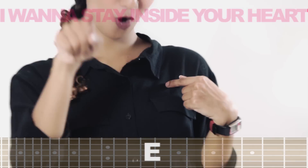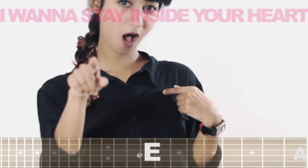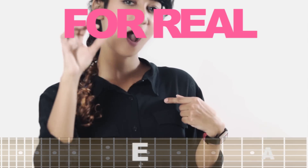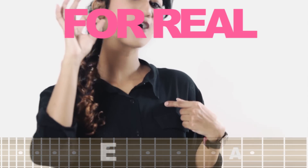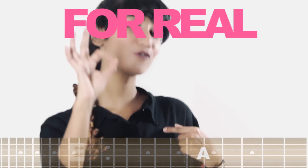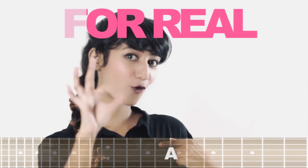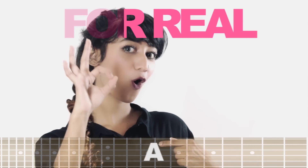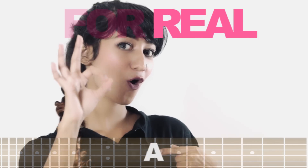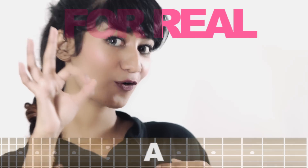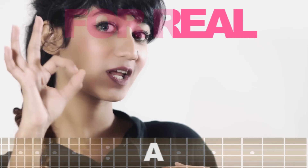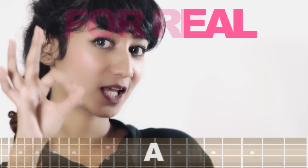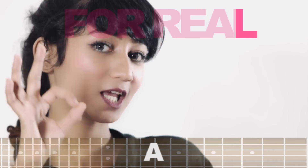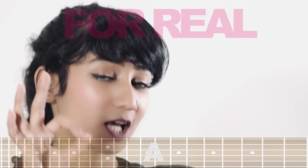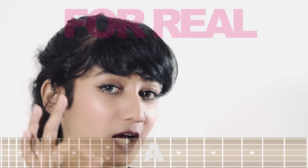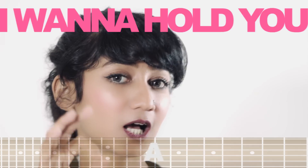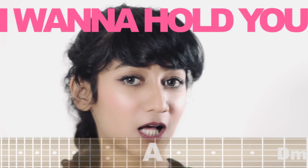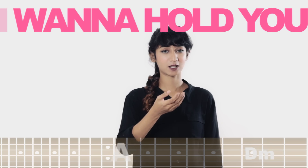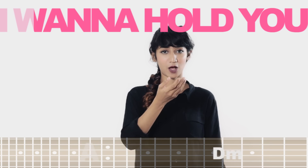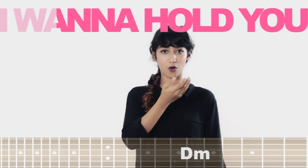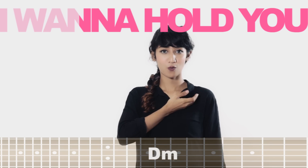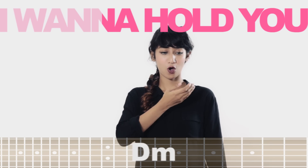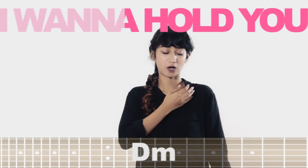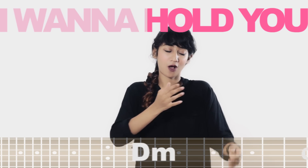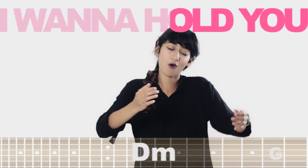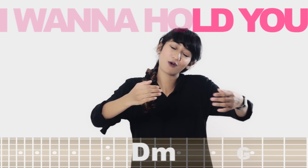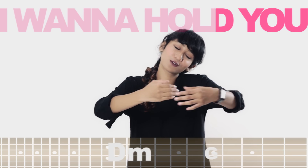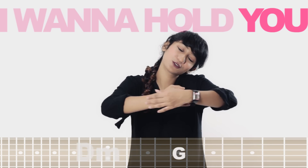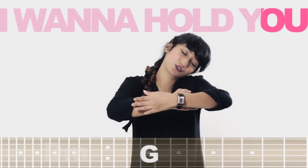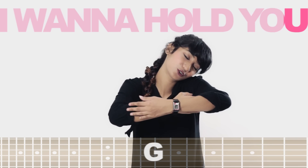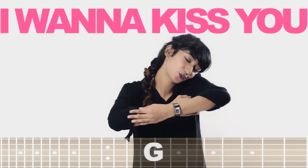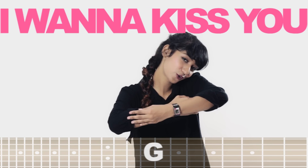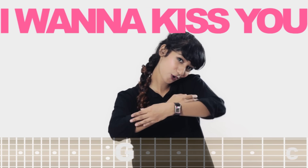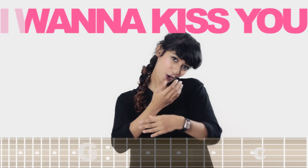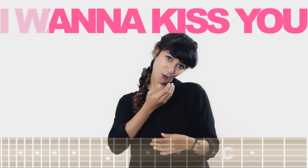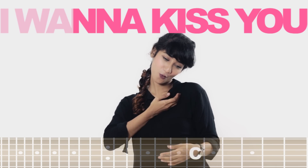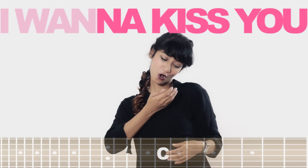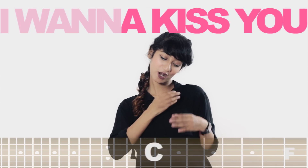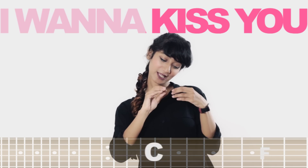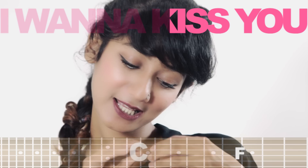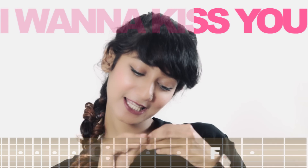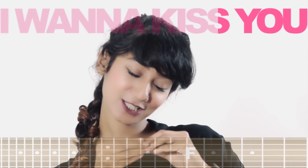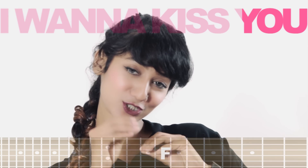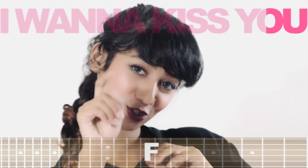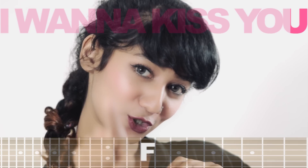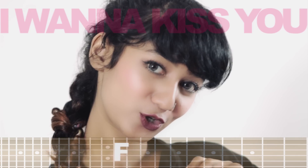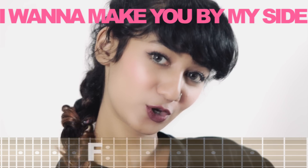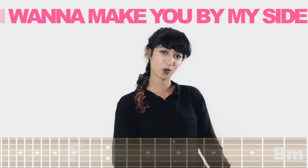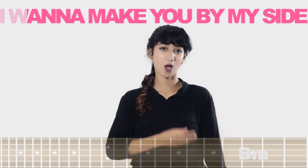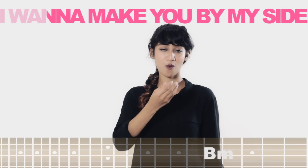heart for real I wanna hold you I wanna kiss you I